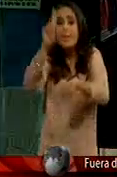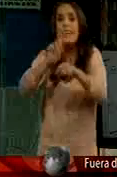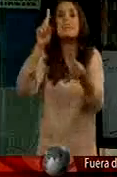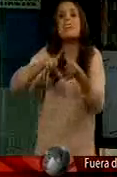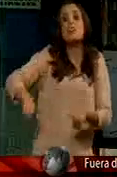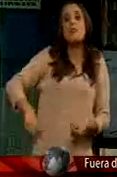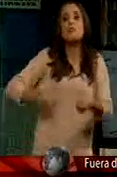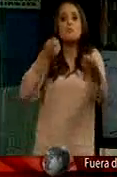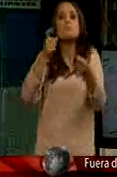En Argentina?